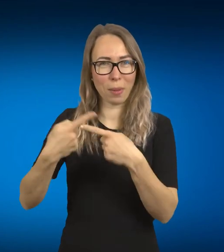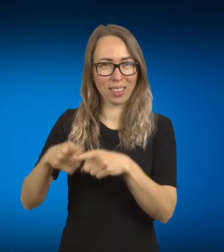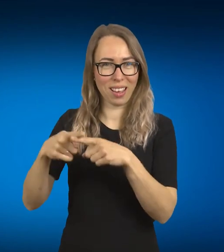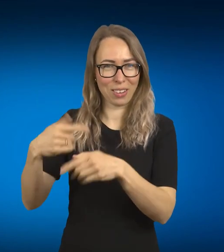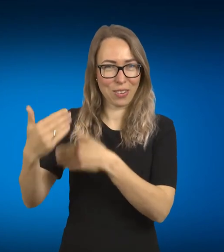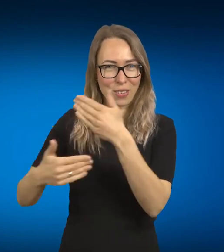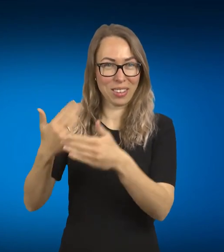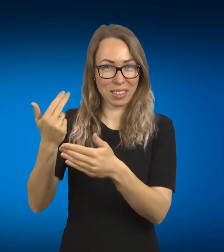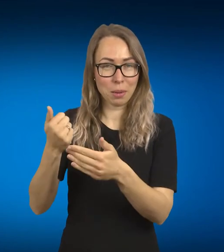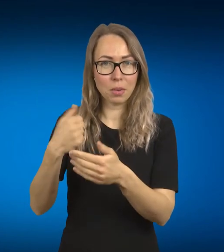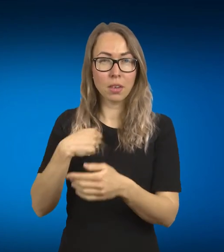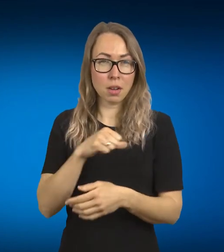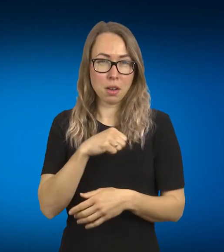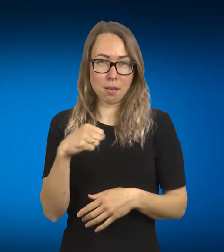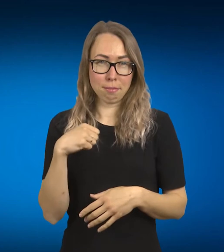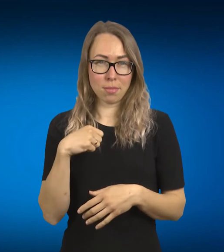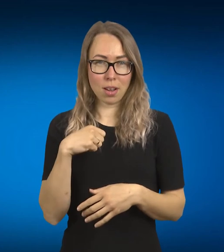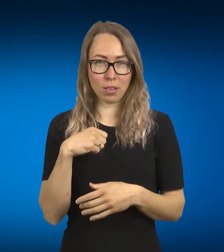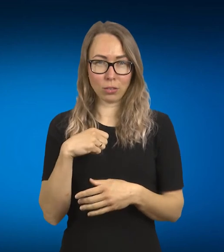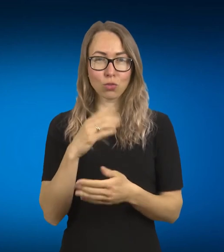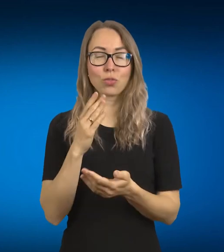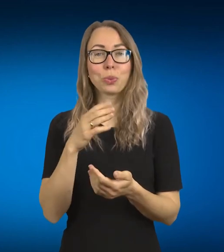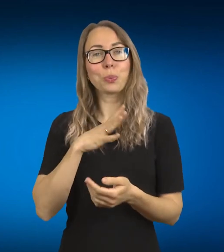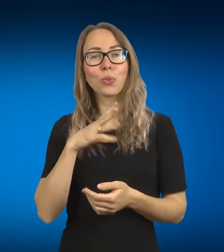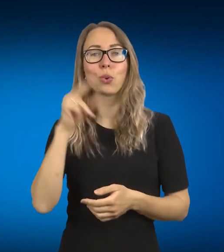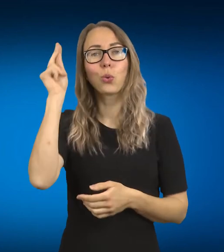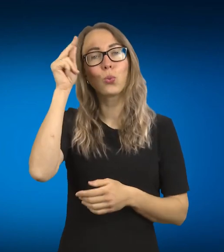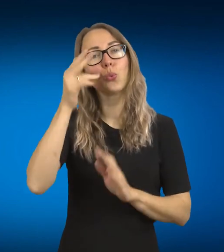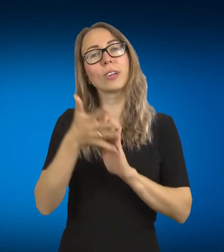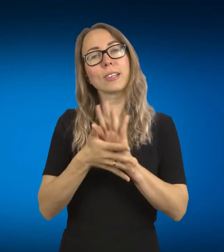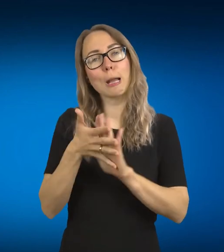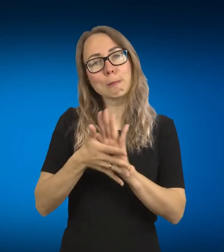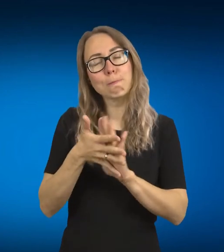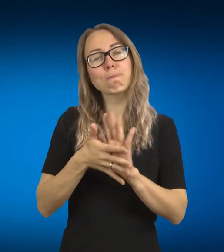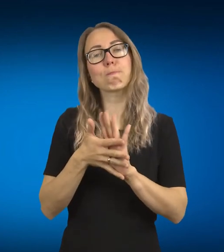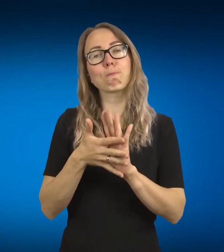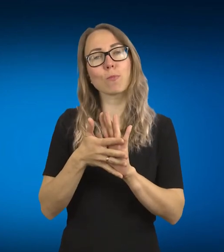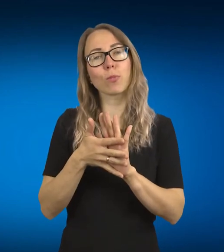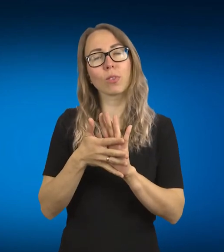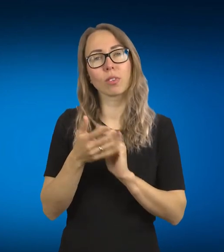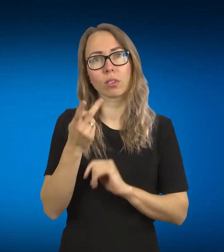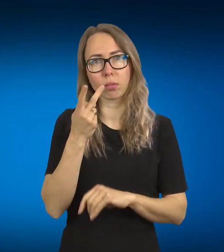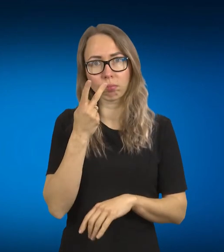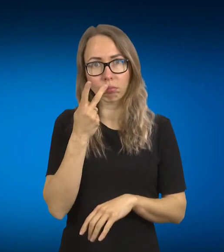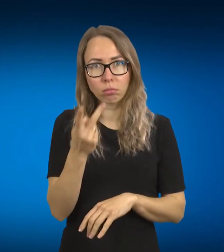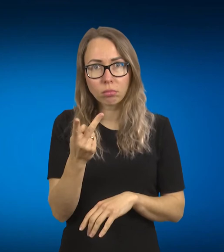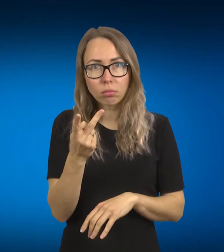pavyzdžiui, pradėjus mokytis gestų kalbos, aš pamačiau, kiek tas, kiek daug duoda saviraiškai,